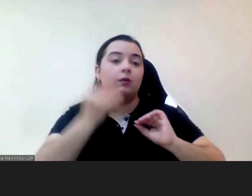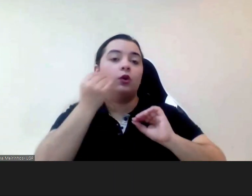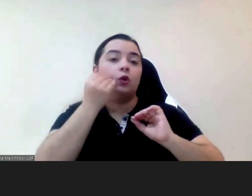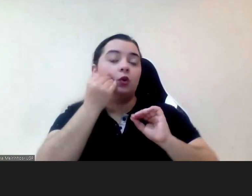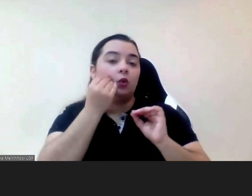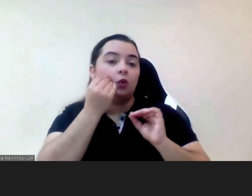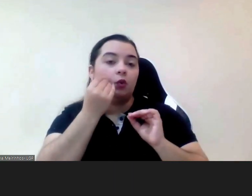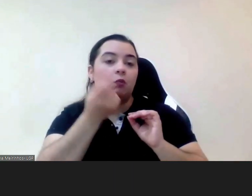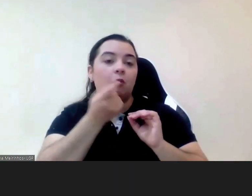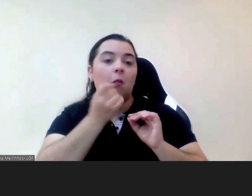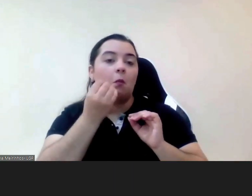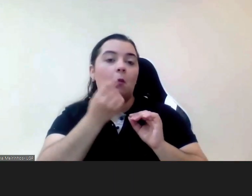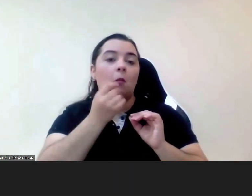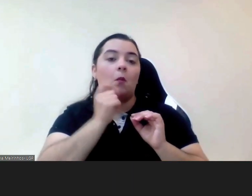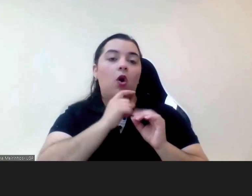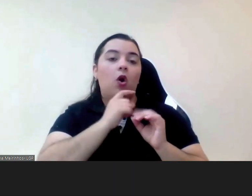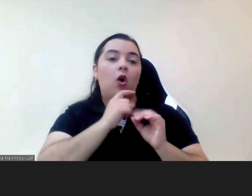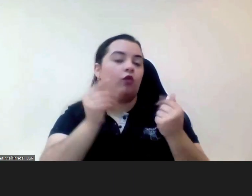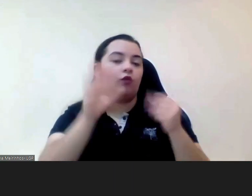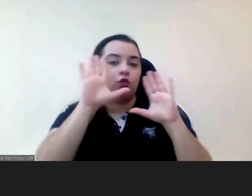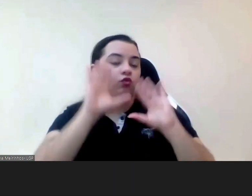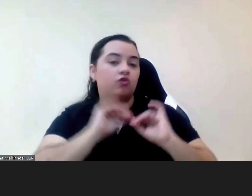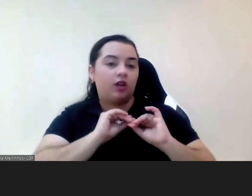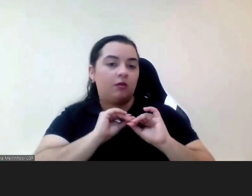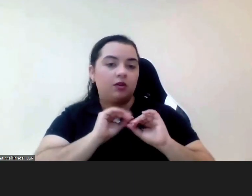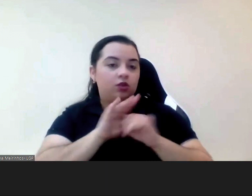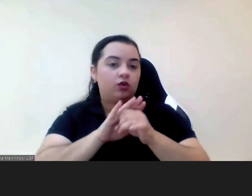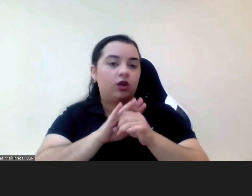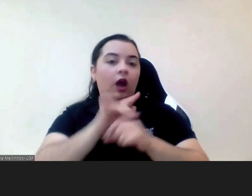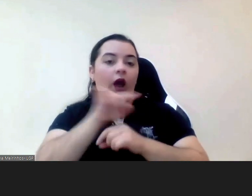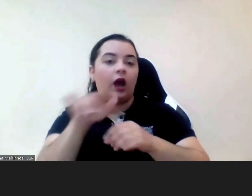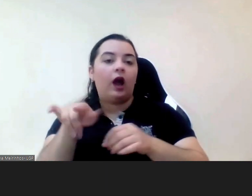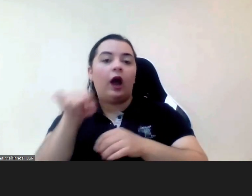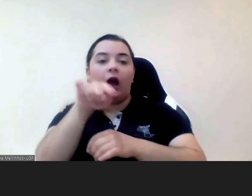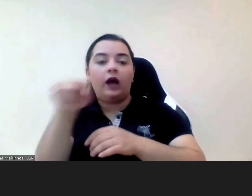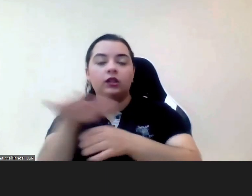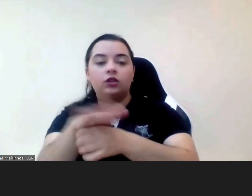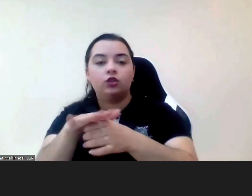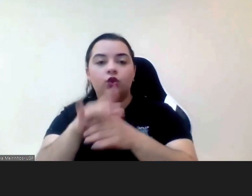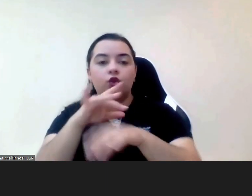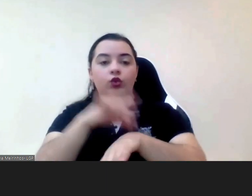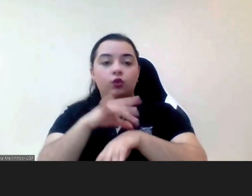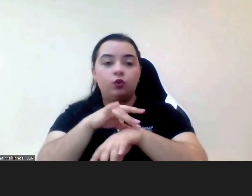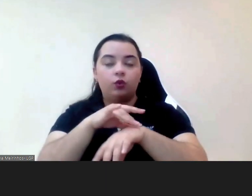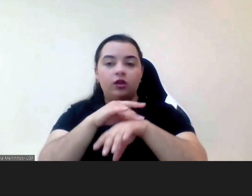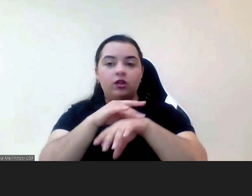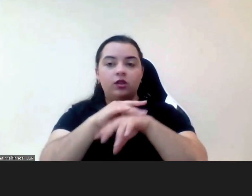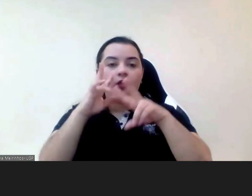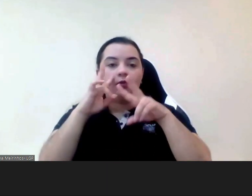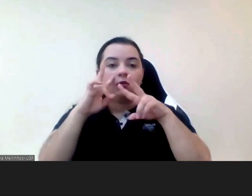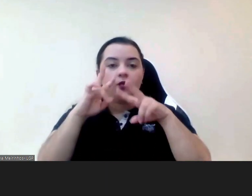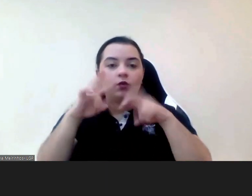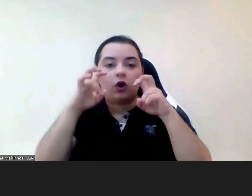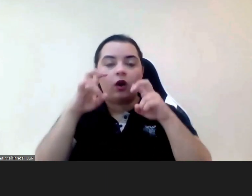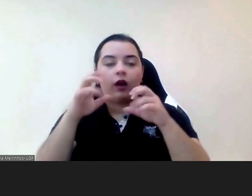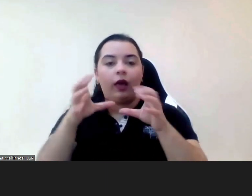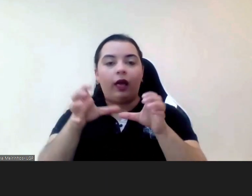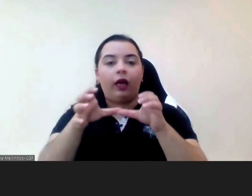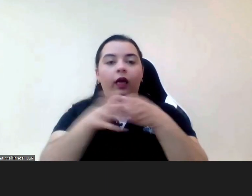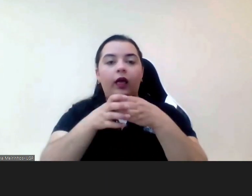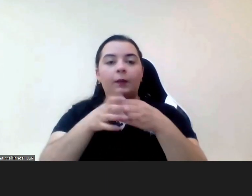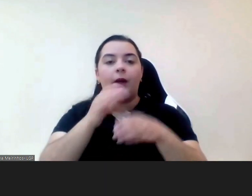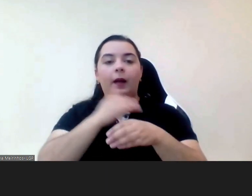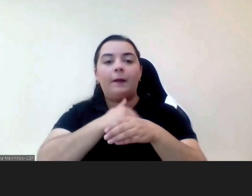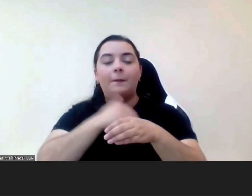vezes existem situações de doença que são diagnosticadas por equipas médicas e que depois não